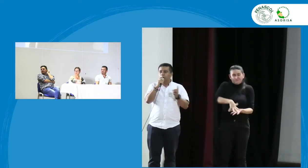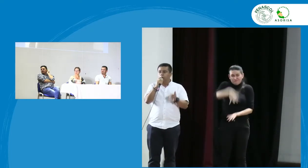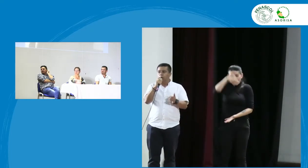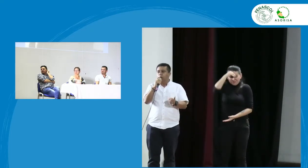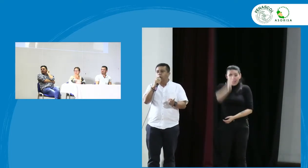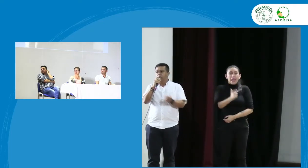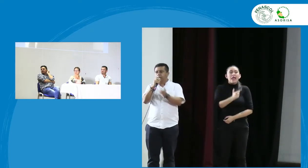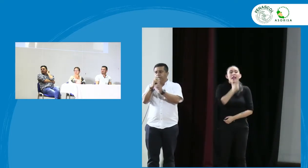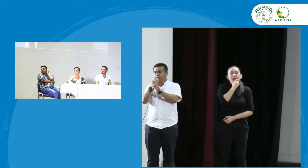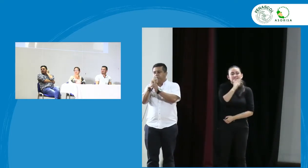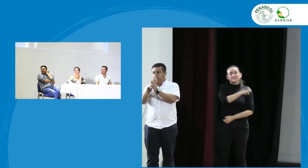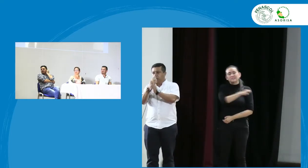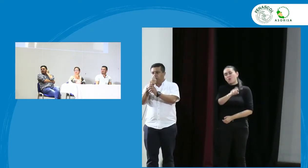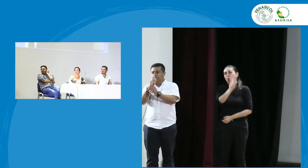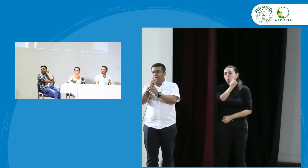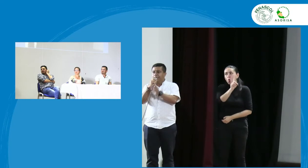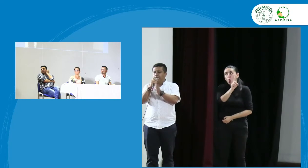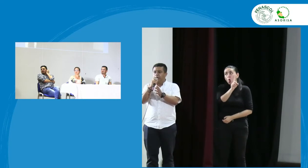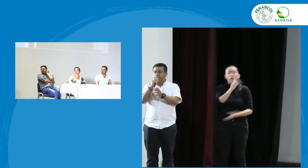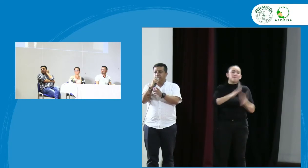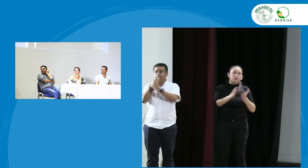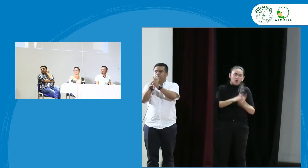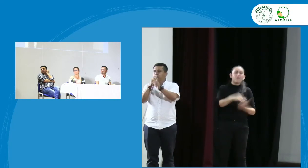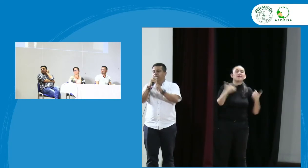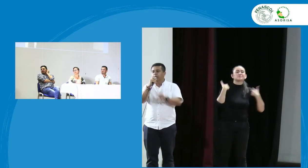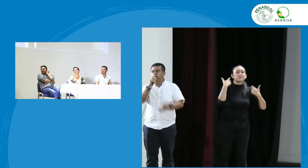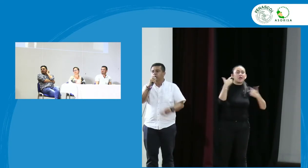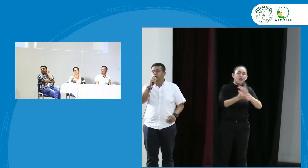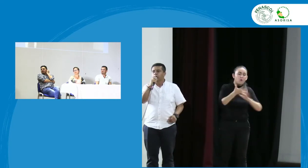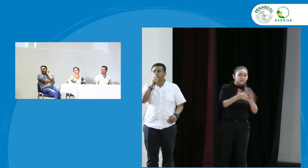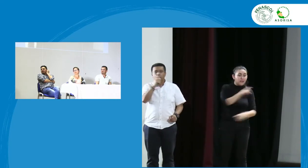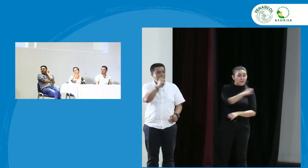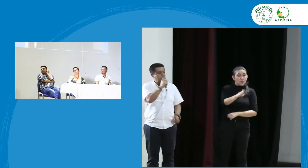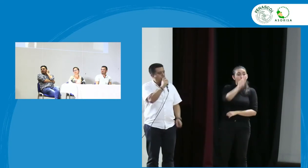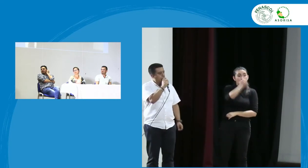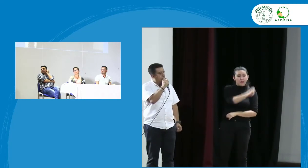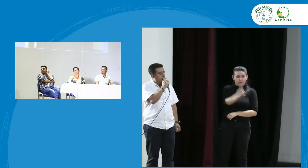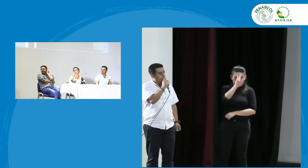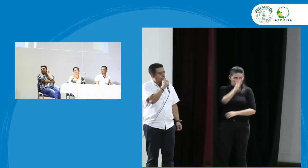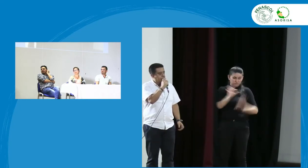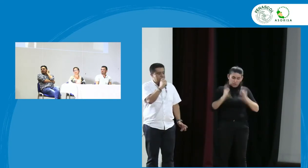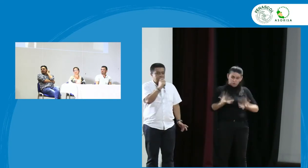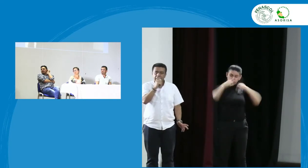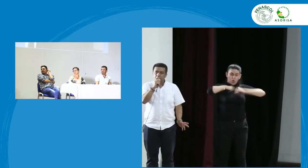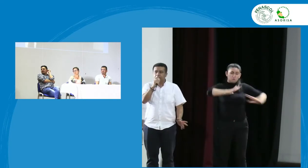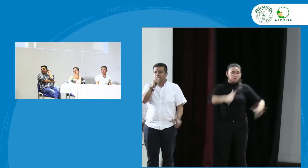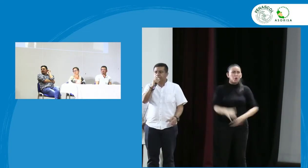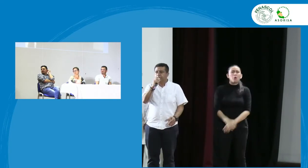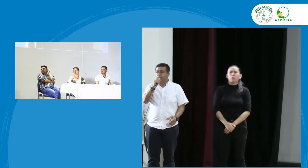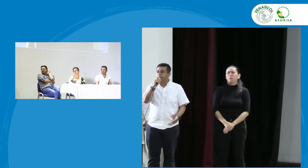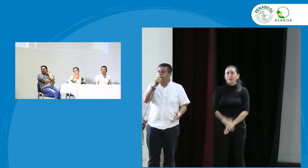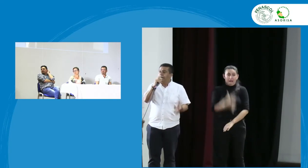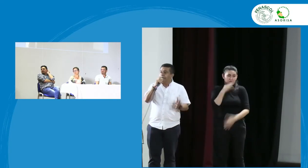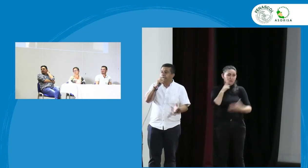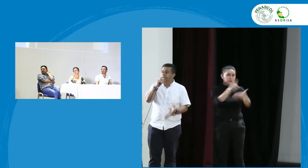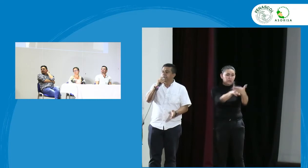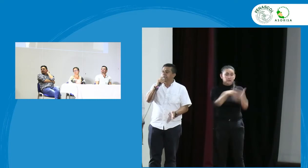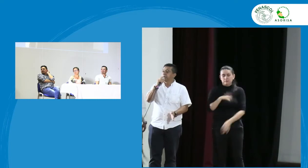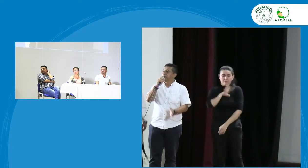1 o el nivel 2 de lengua de señas no hay ninguno no hay ninguno entonces eso da tristeza agradecerles